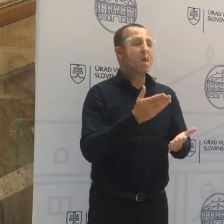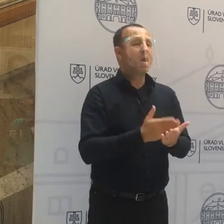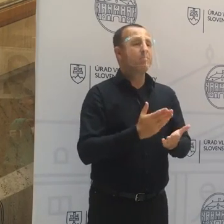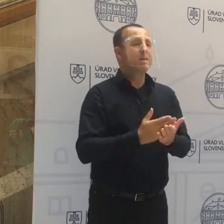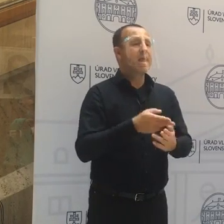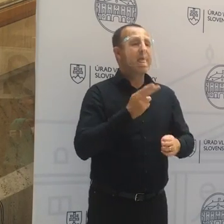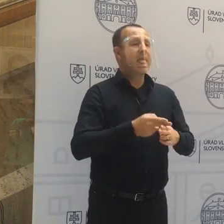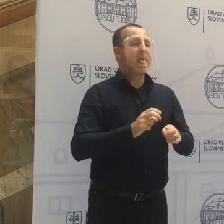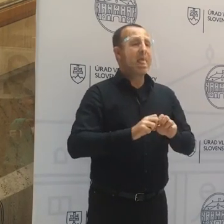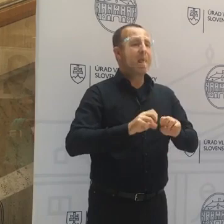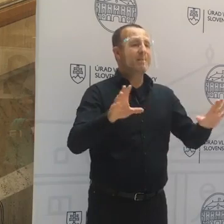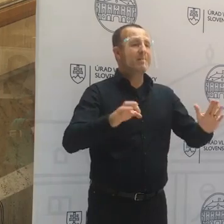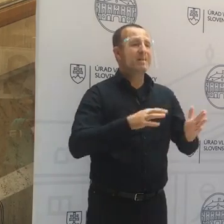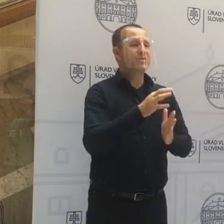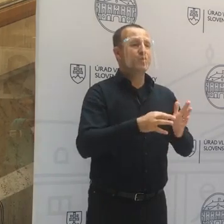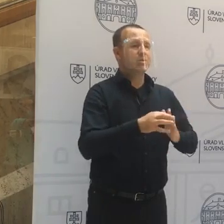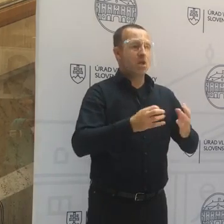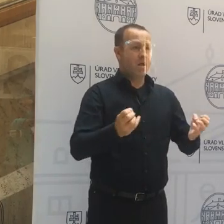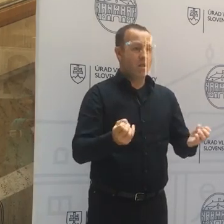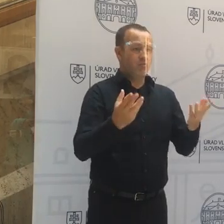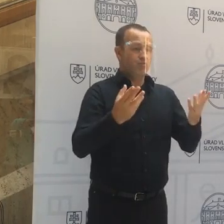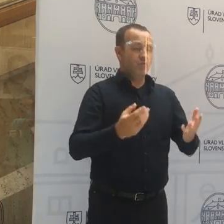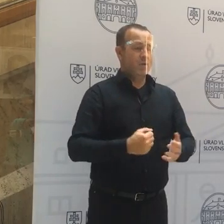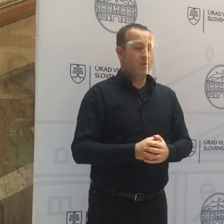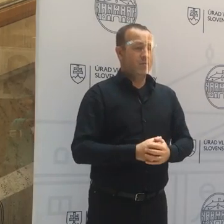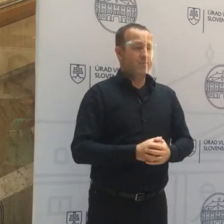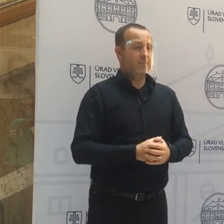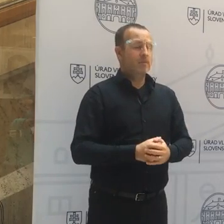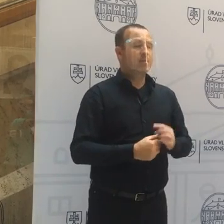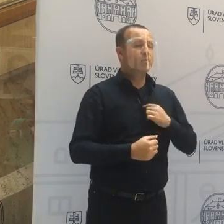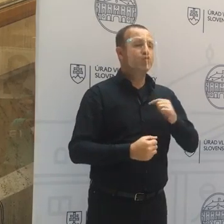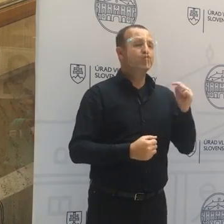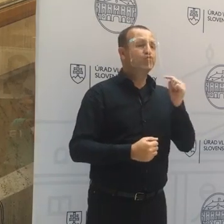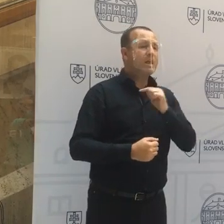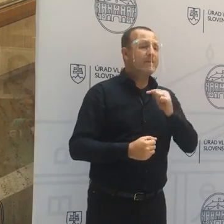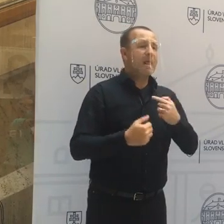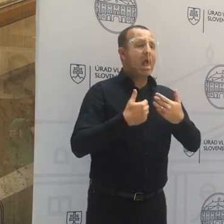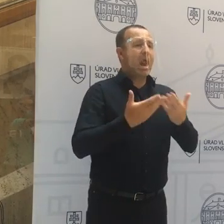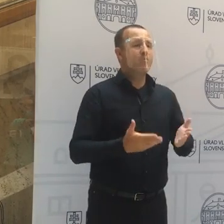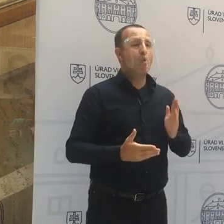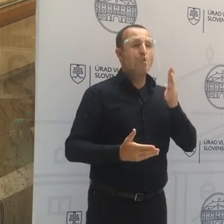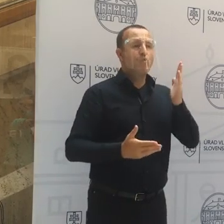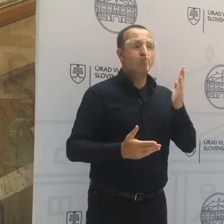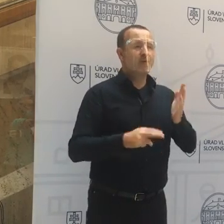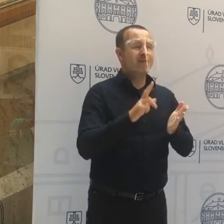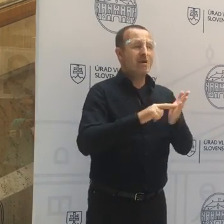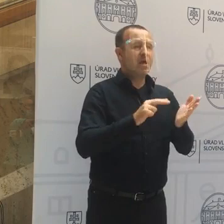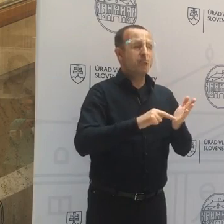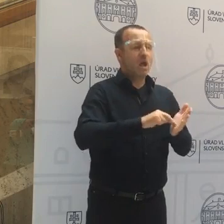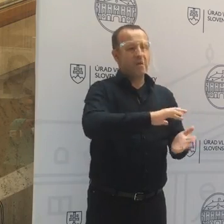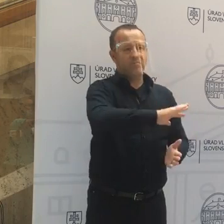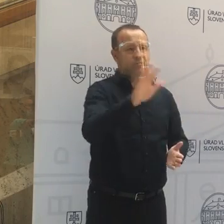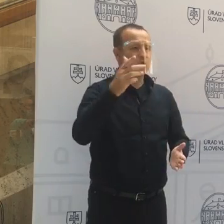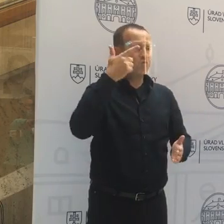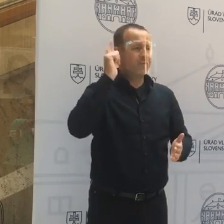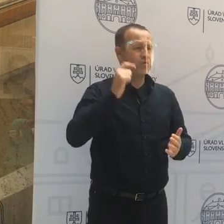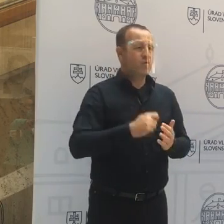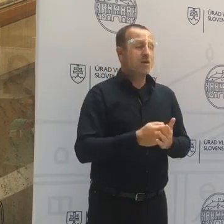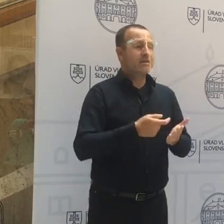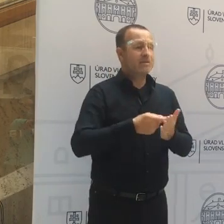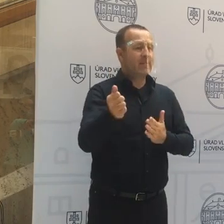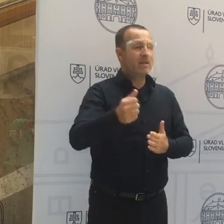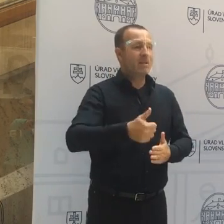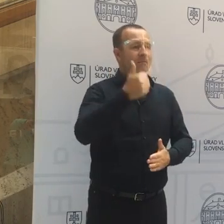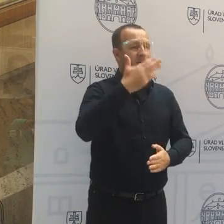epidemiologická situácia zlepší a sme v červenej alebo rúžovej farbe celoslovenský, vypláca sa